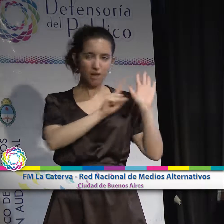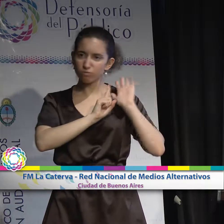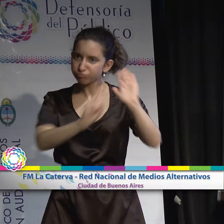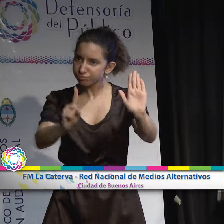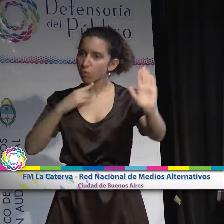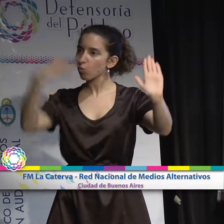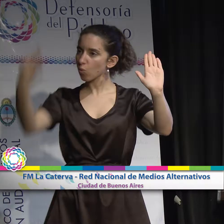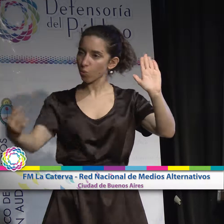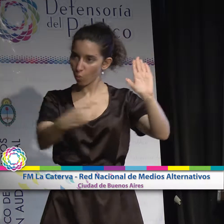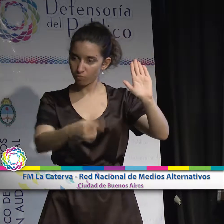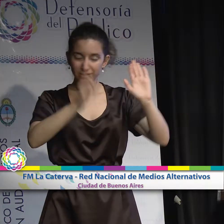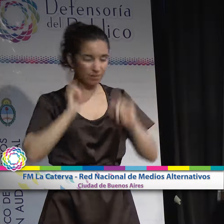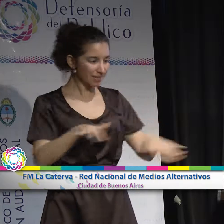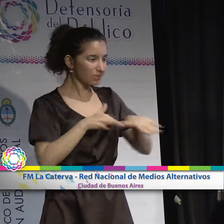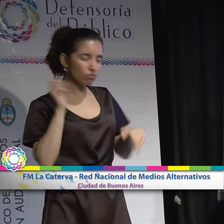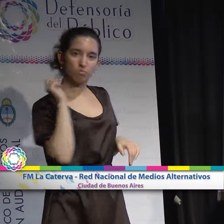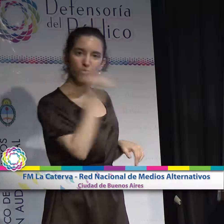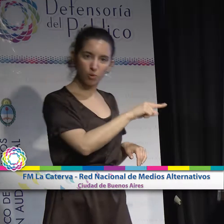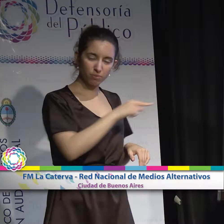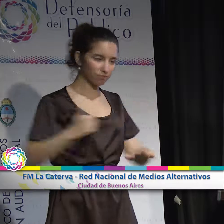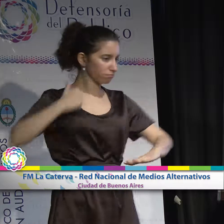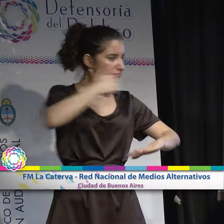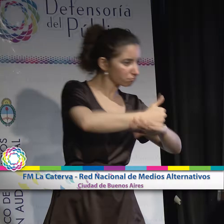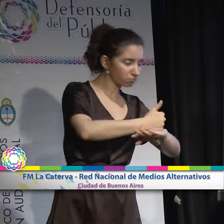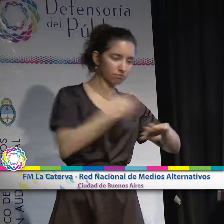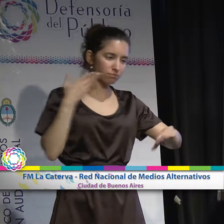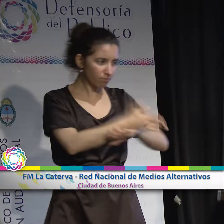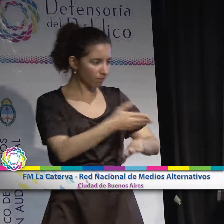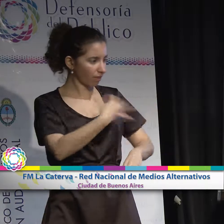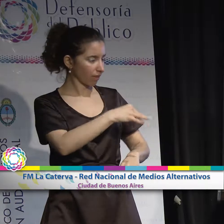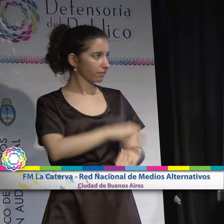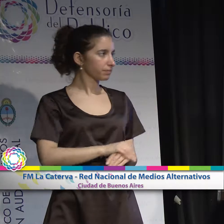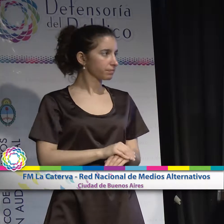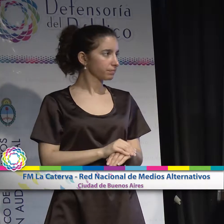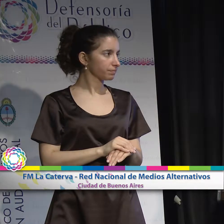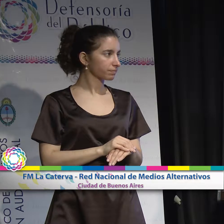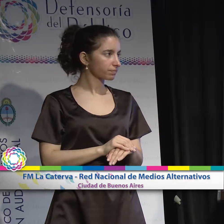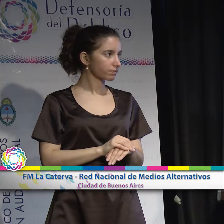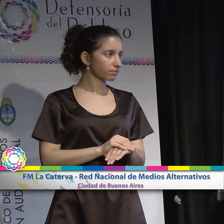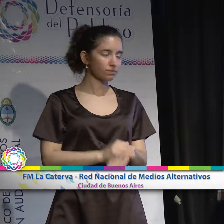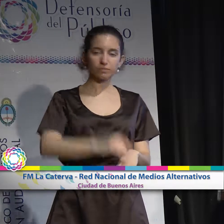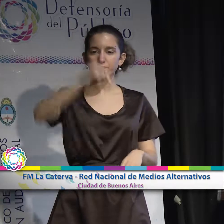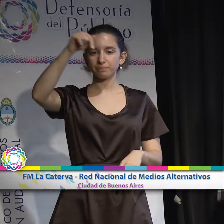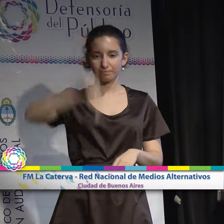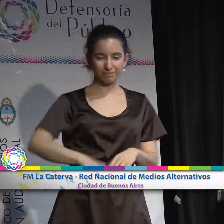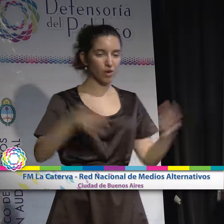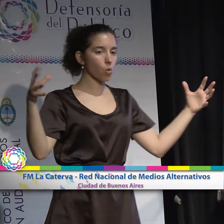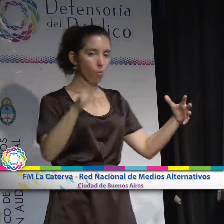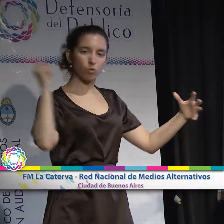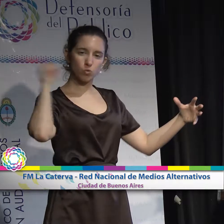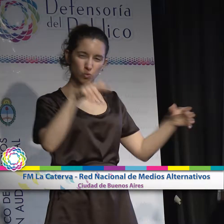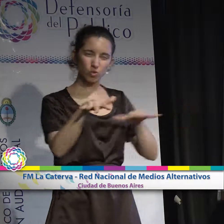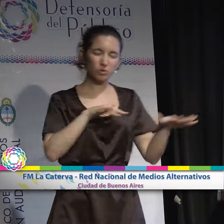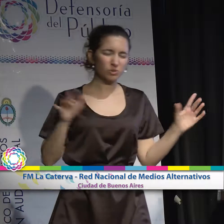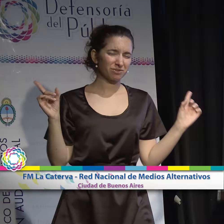e intervenga en nuestro conflicto en particular y en el de nuestro sector en general. En relación a los conflictos de nuestro sector, cabe mencionar